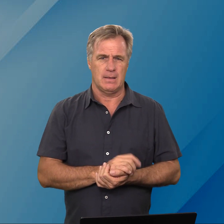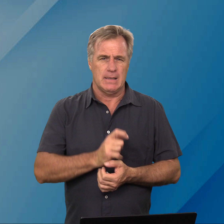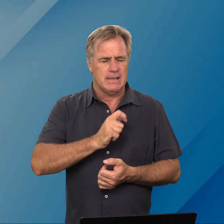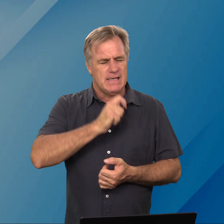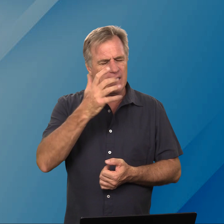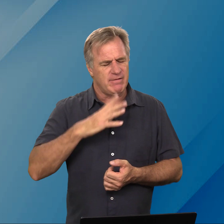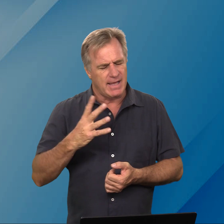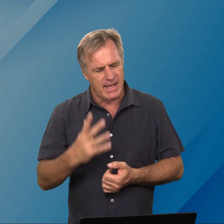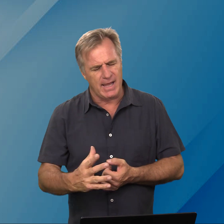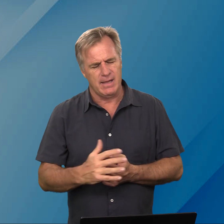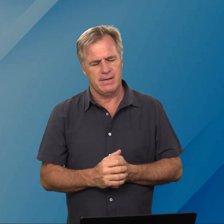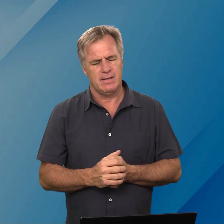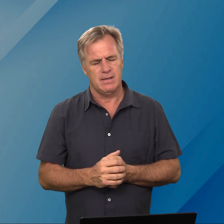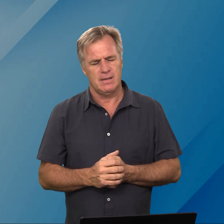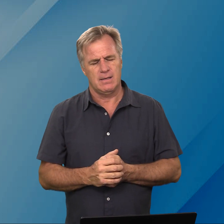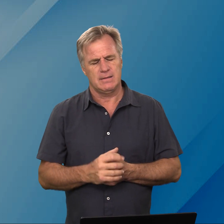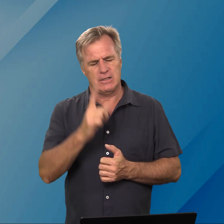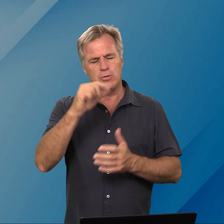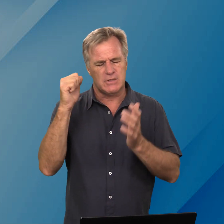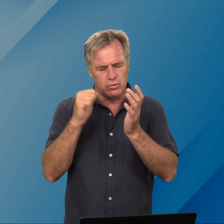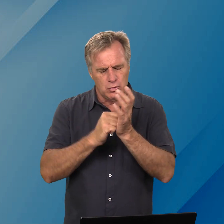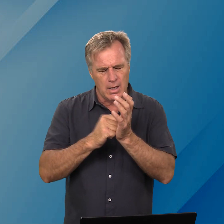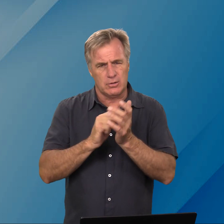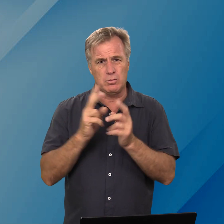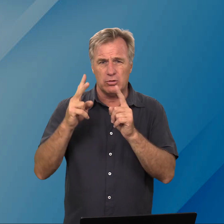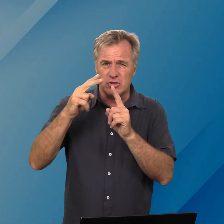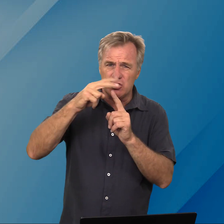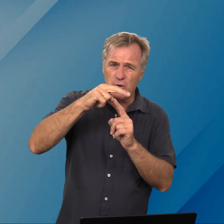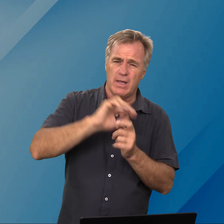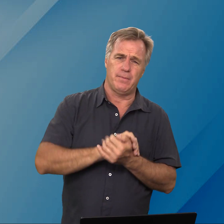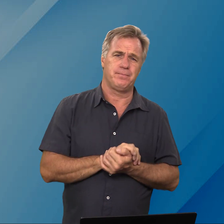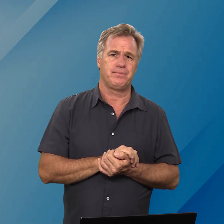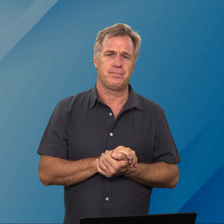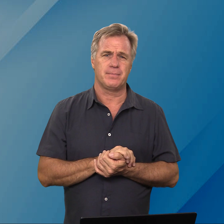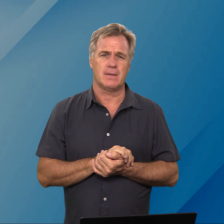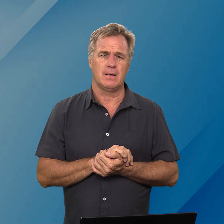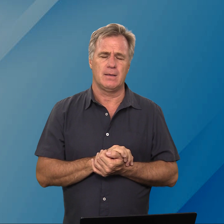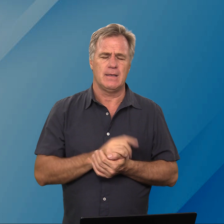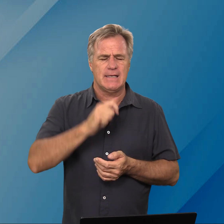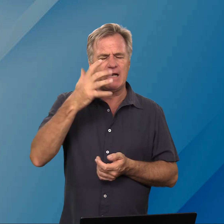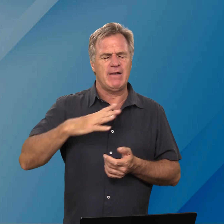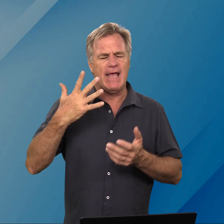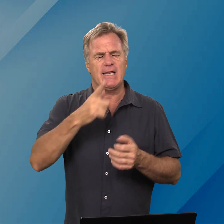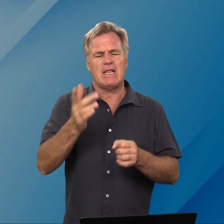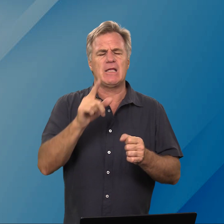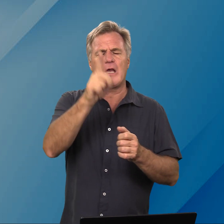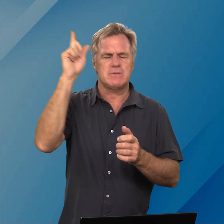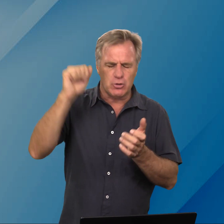die heren wil hee dat jou om sal toelaat om jou te snoei die heren wil hee dat jou om sal